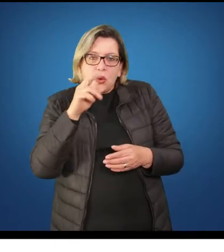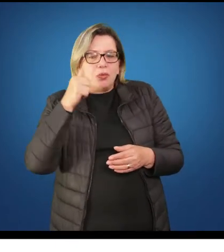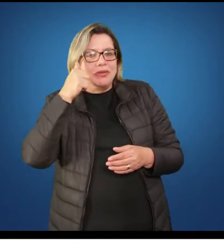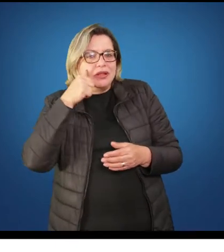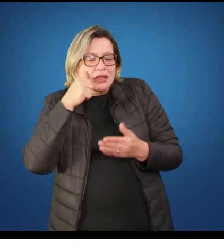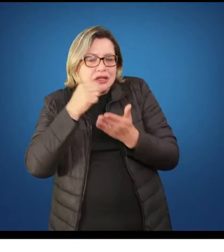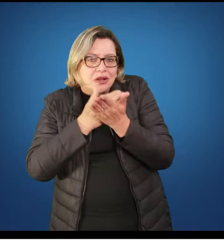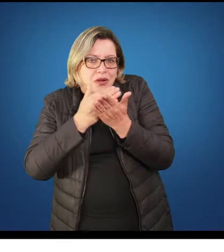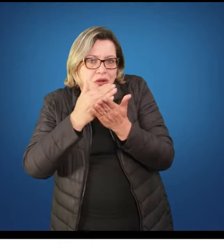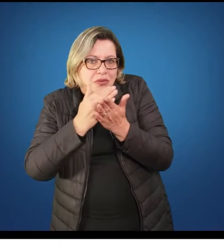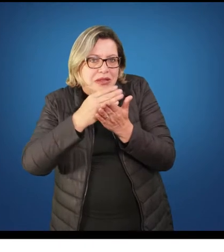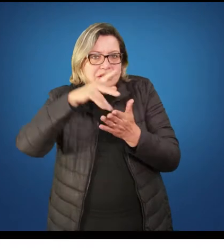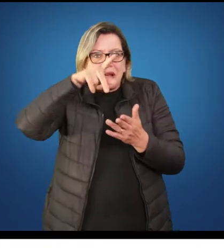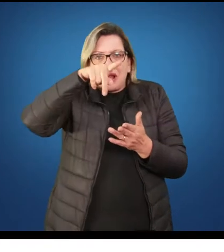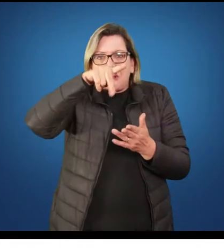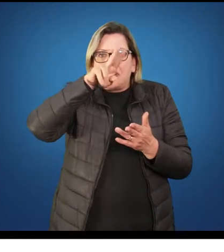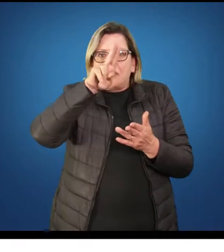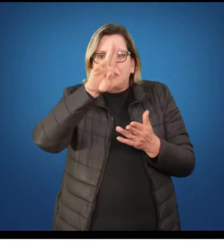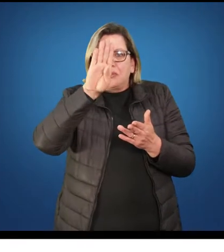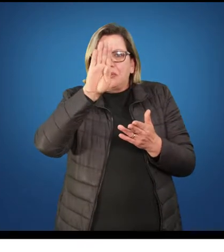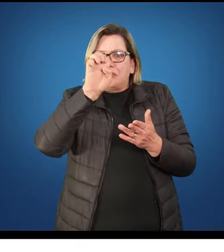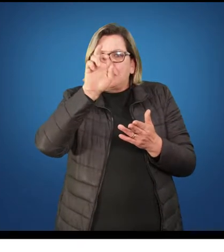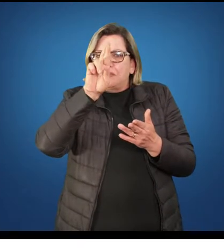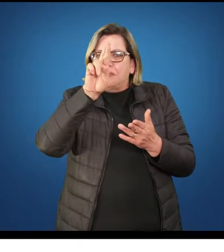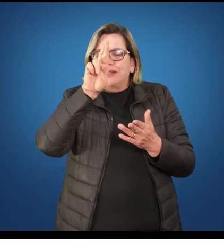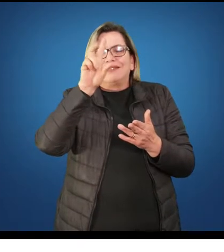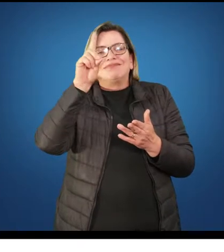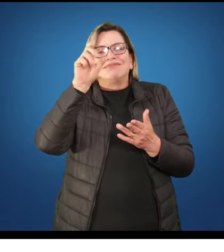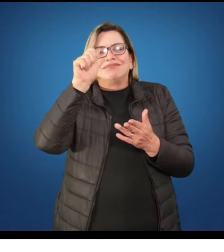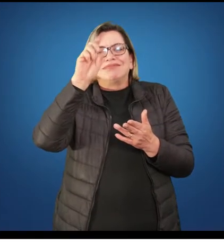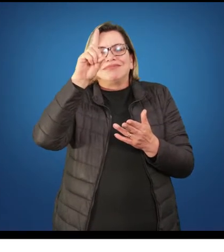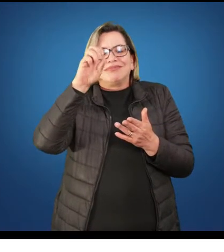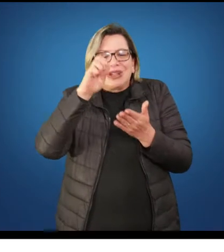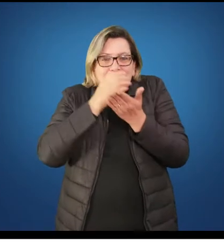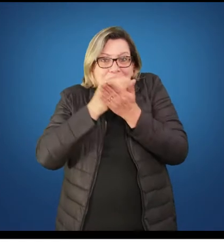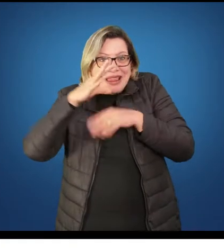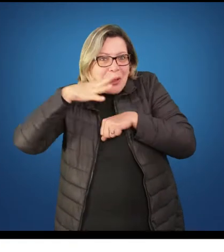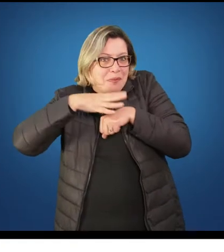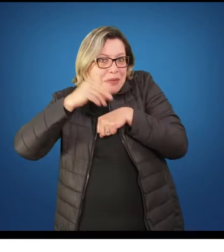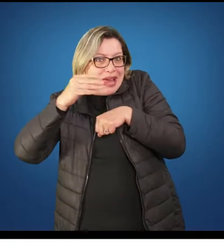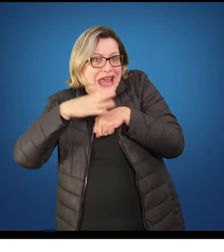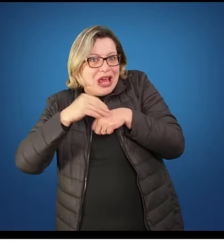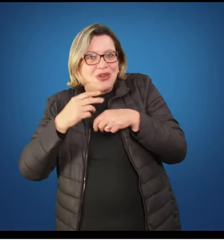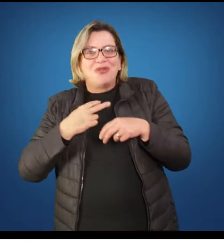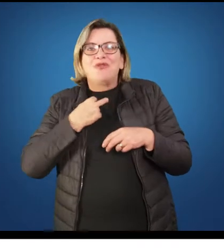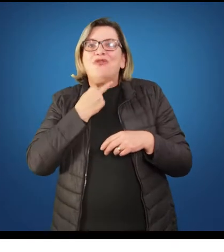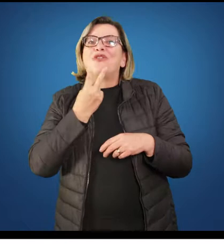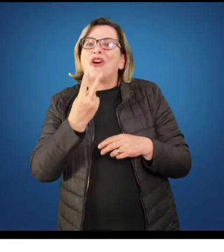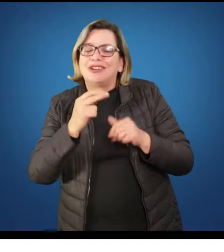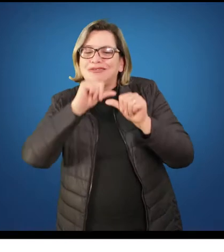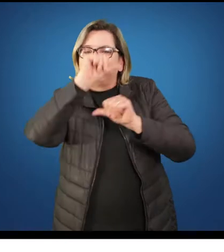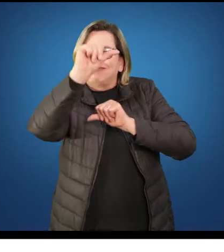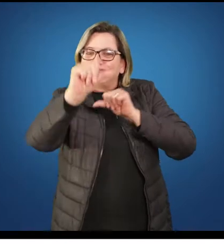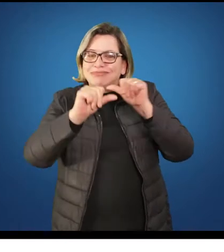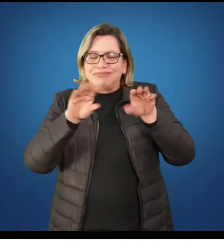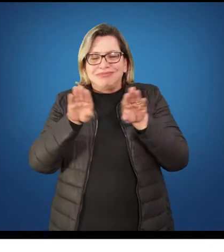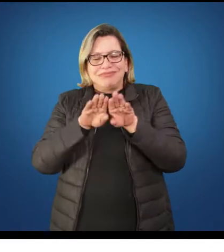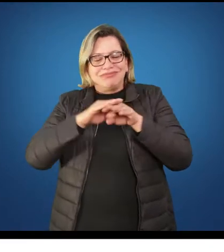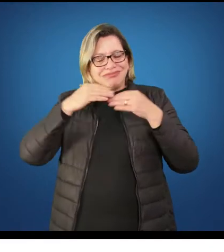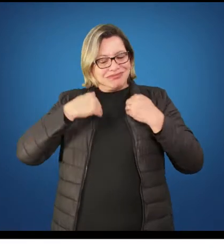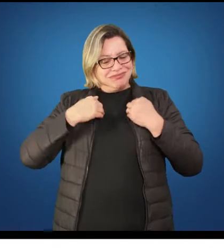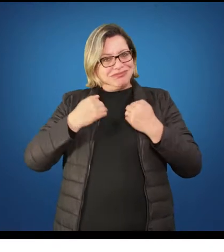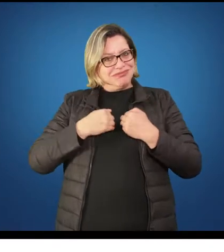enxergá-los. Falei para vocês da questão biológica, mas eu não posso deixar de dizer da questão sociológica.